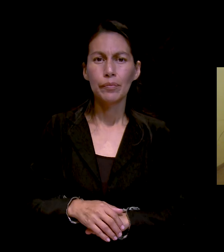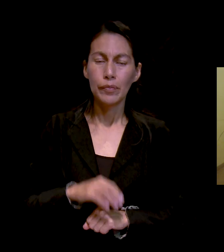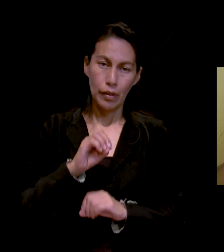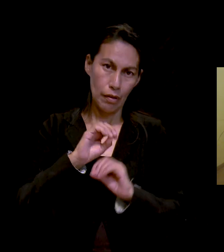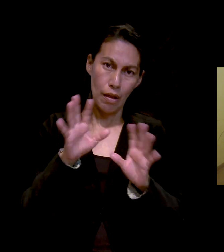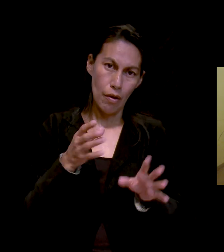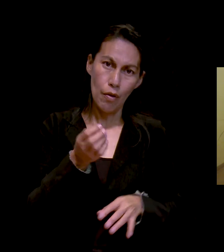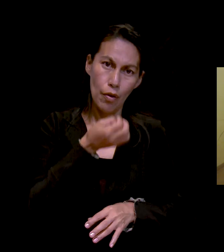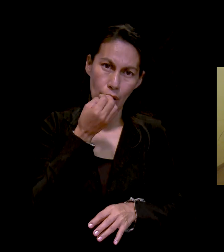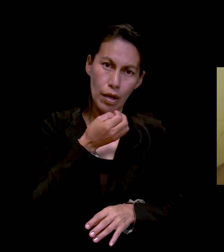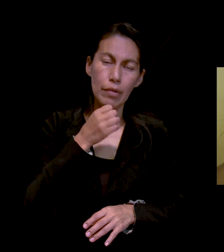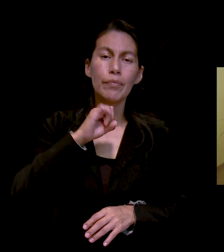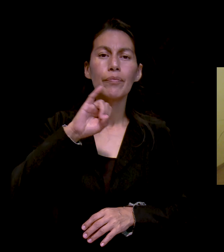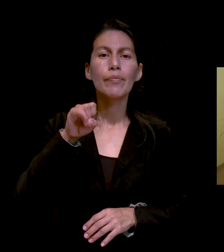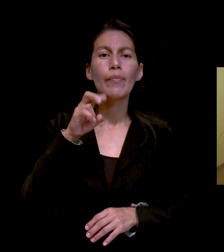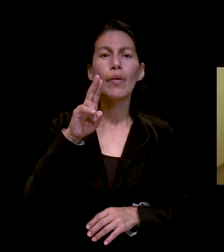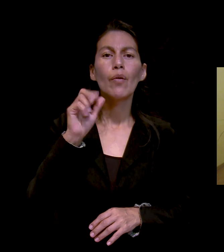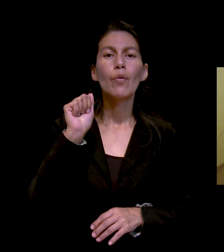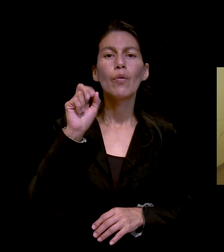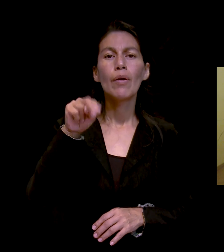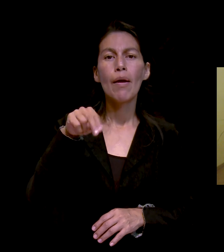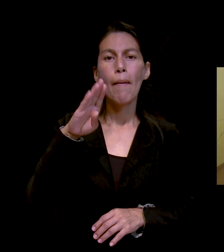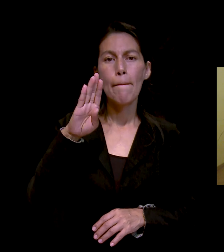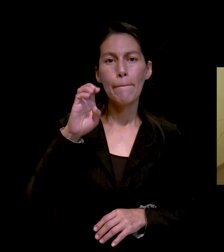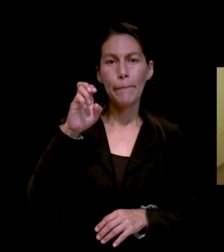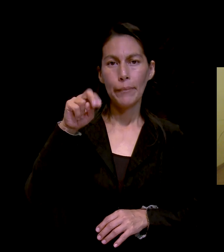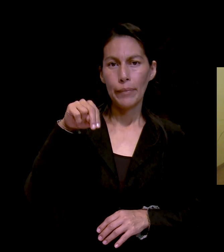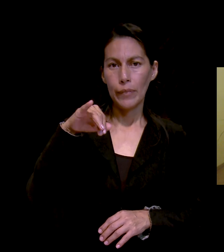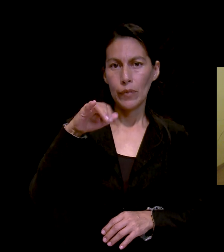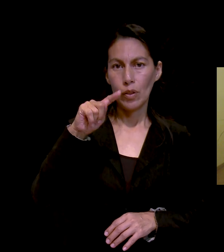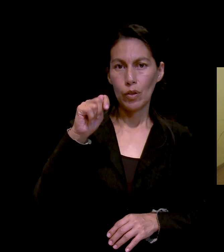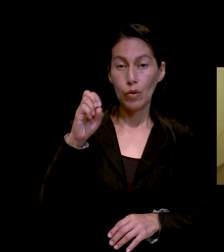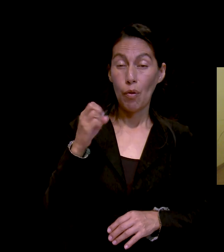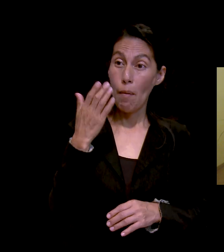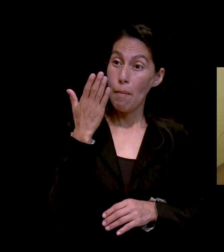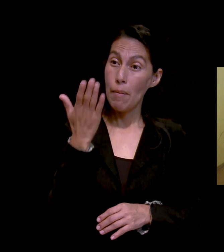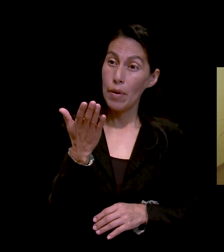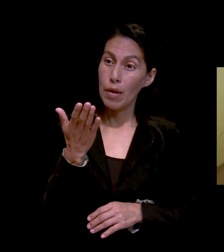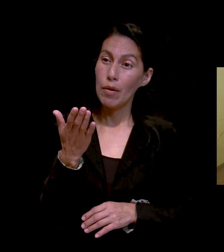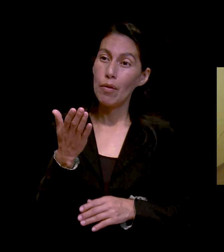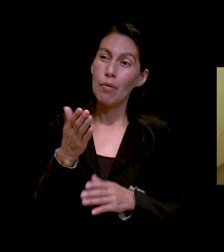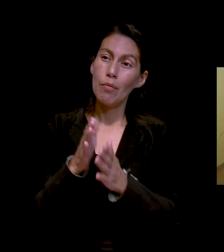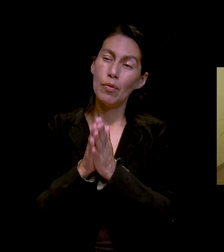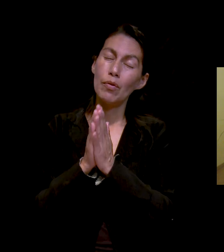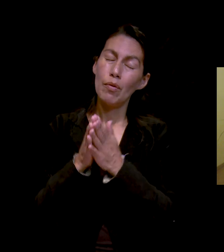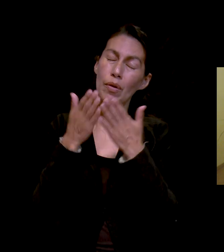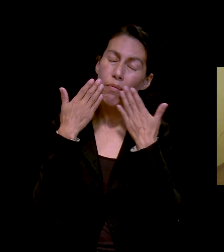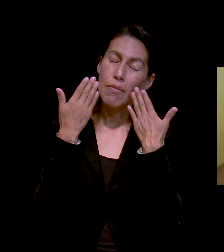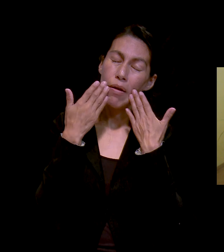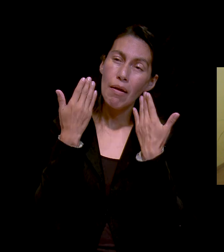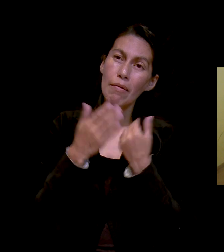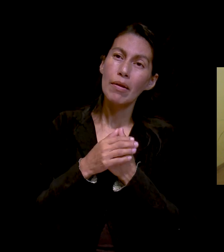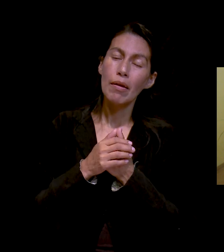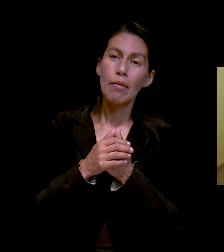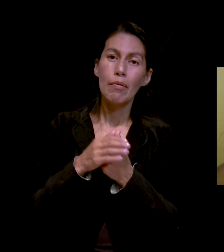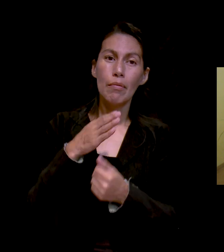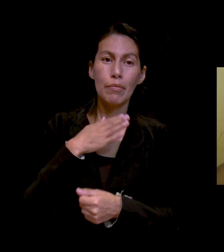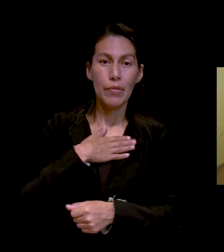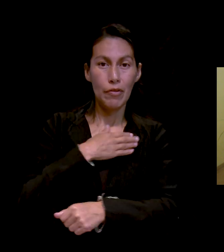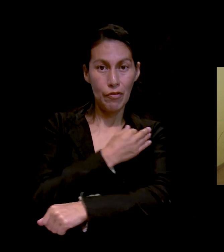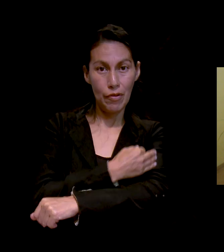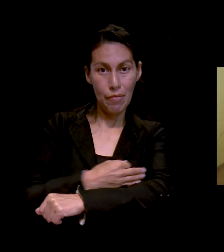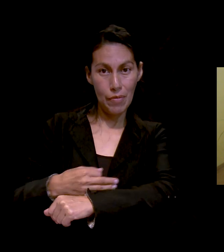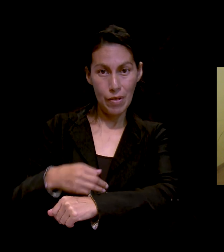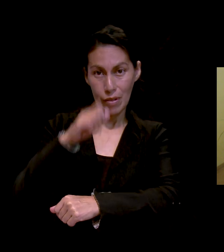amablemente oración por mi vida espiritual, mi servicio a Dios. Amén. Vamos a estar orando por ti también, Juan